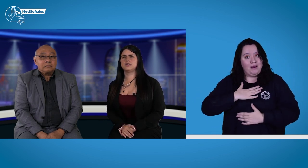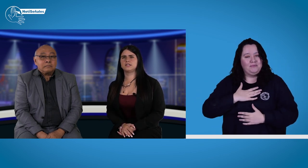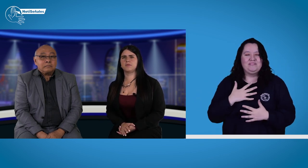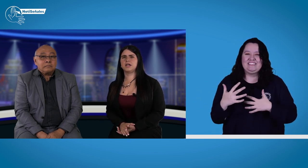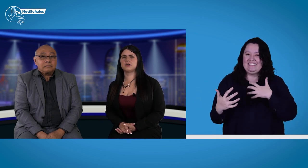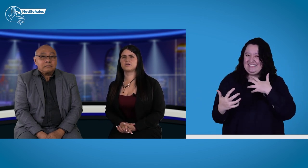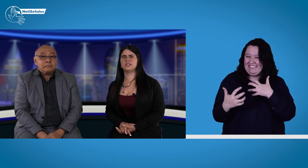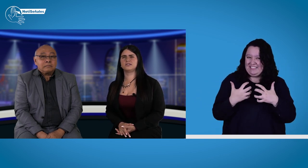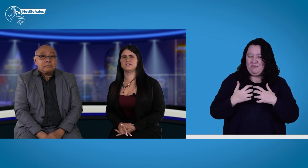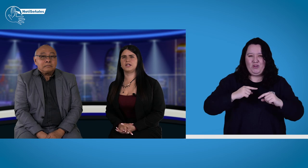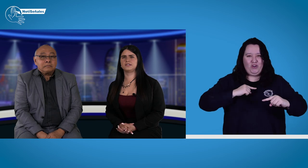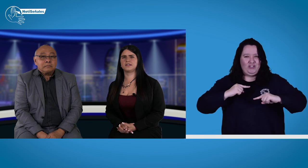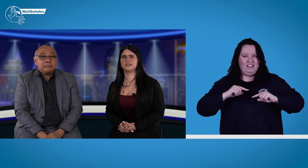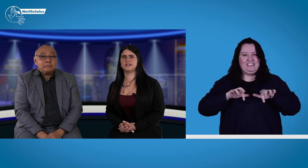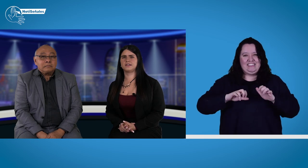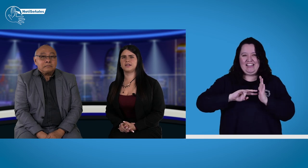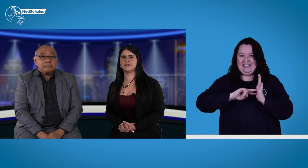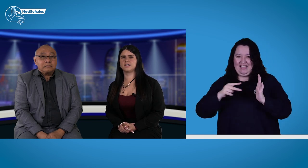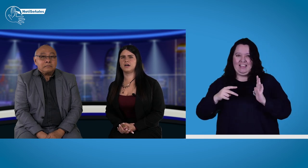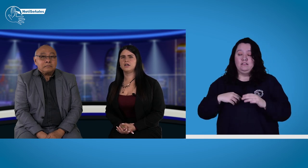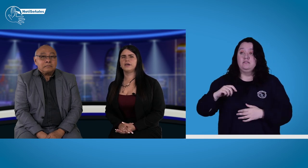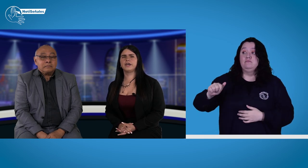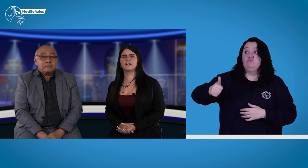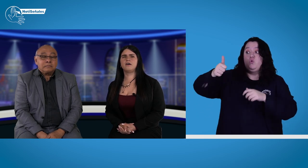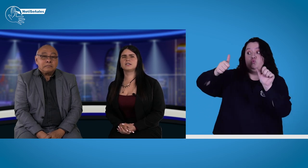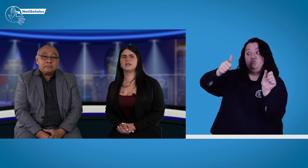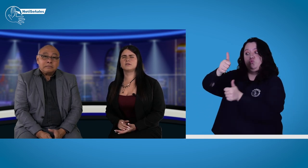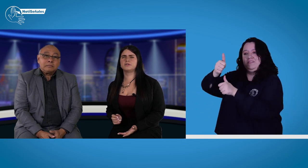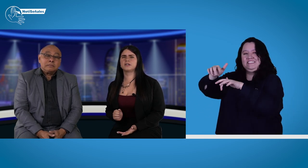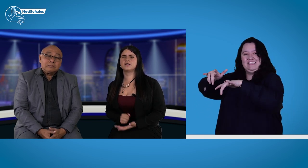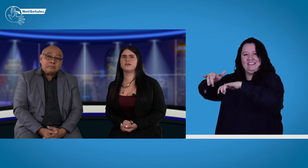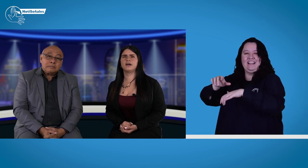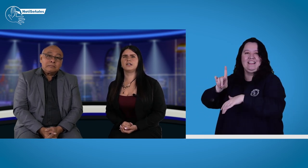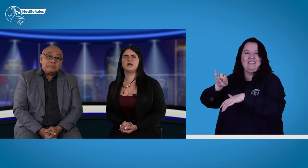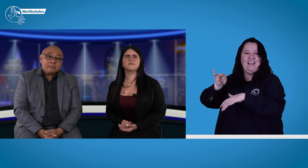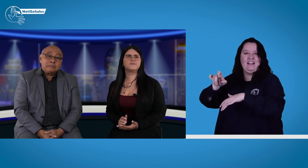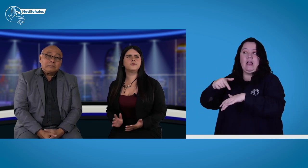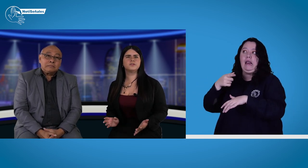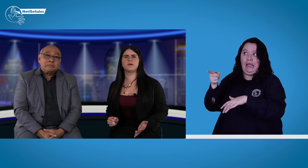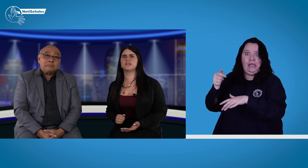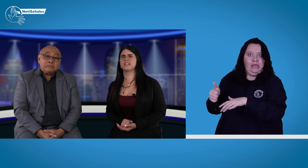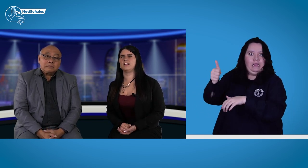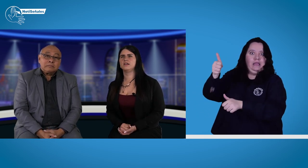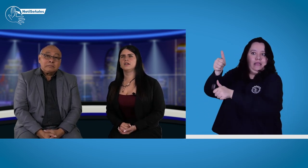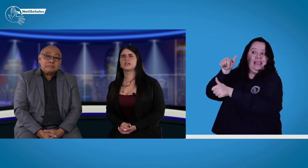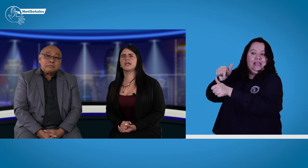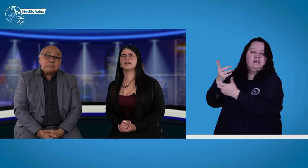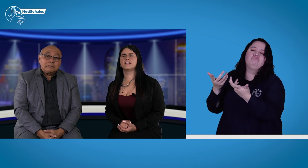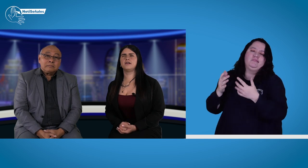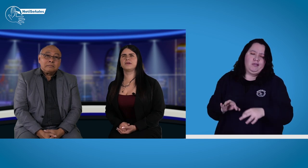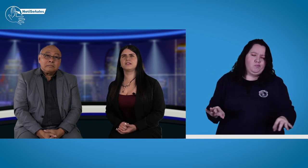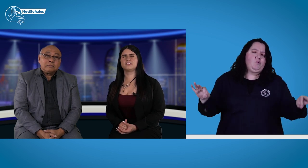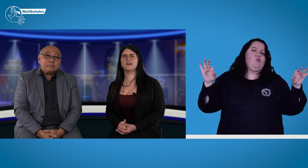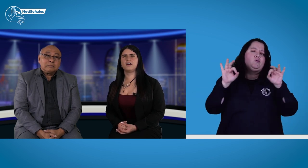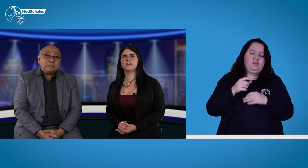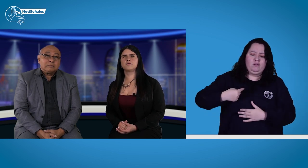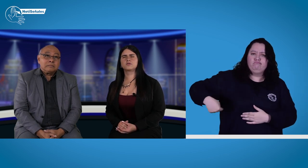el sistema de la coordinación de la Secretaría Técnica, en cabeza del secretario Daniel, es fundamental que realmente trabajemos